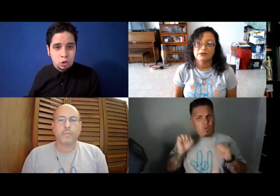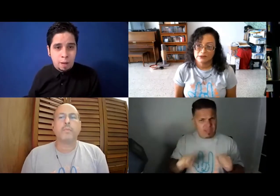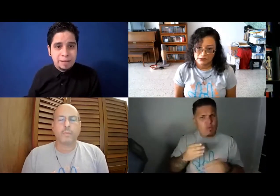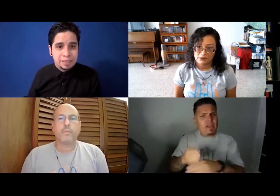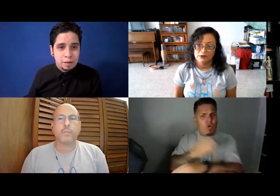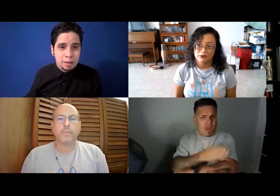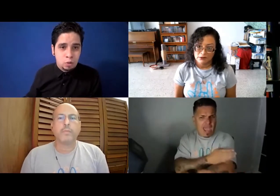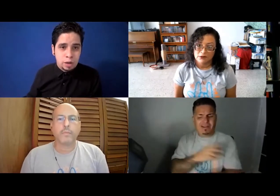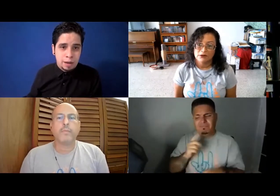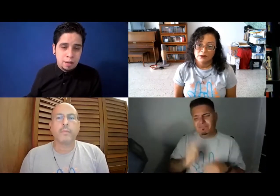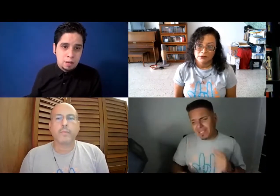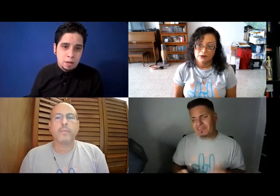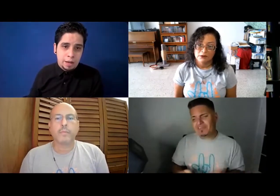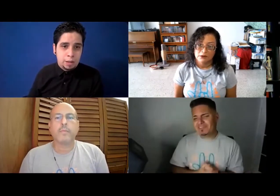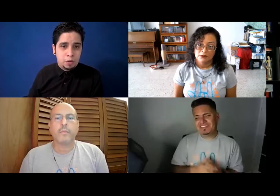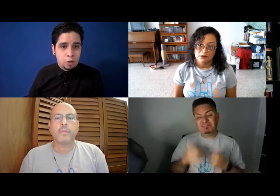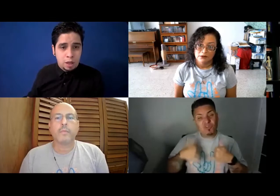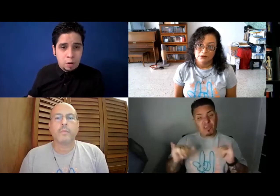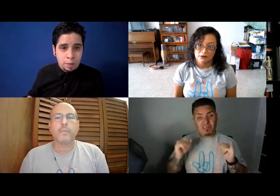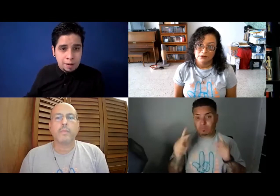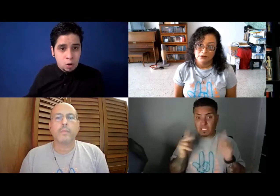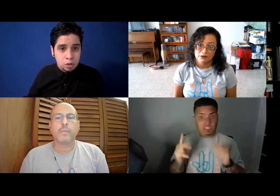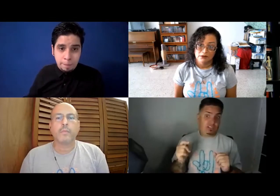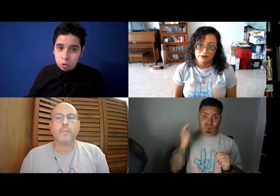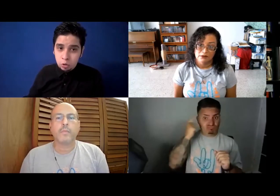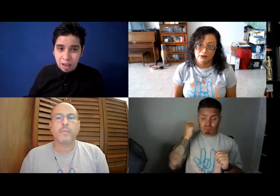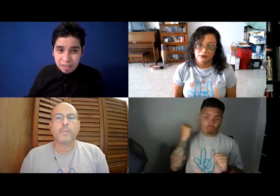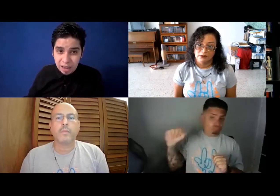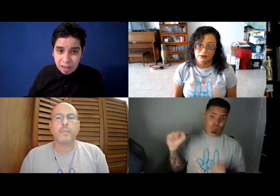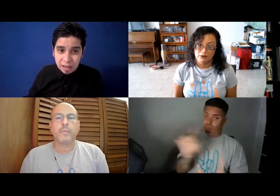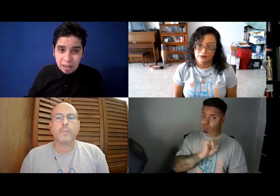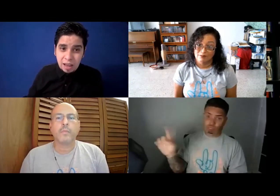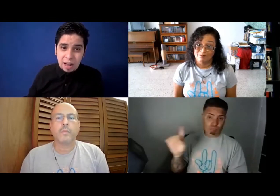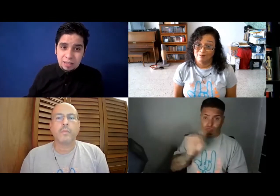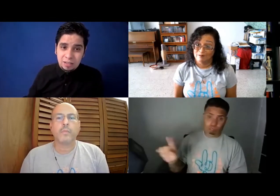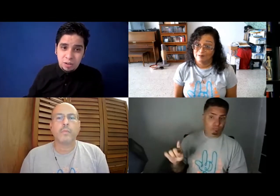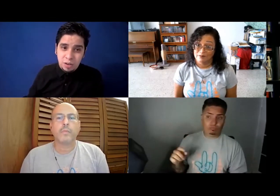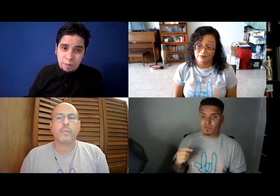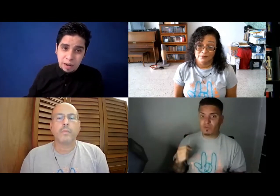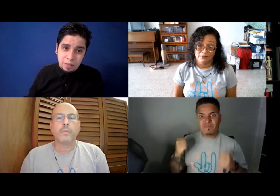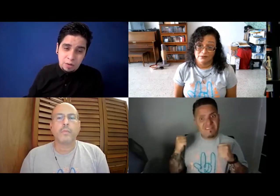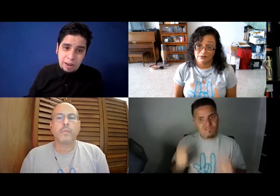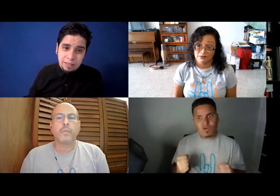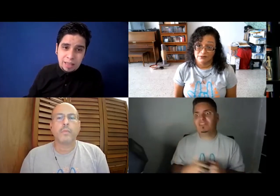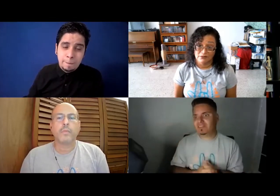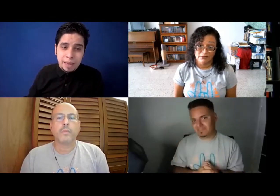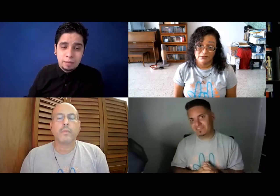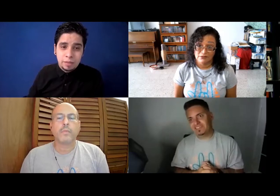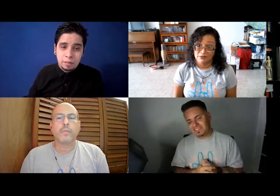más visible, de modo que, ¿verdad? Este proceso pueda mejorar para la comunidad, pero todavía, hasta el sol de hoy, pues, ¿verdad? No, la gente está bien, bien